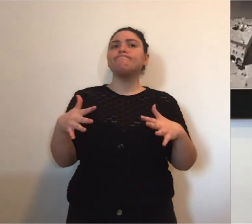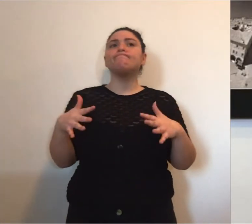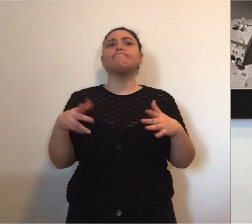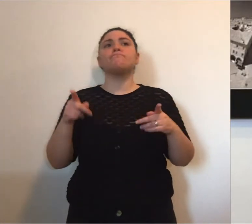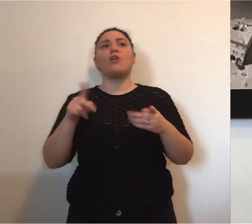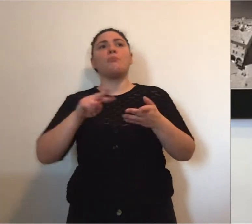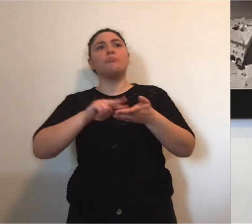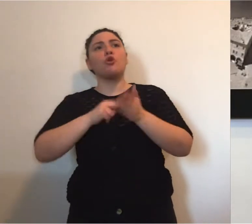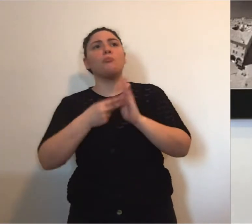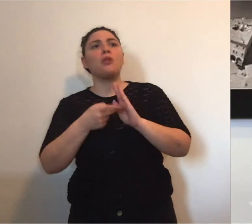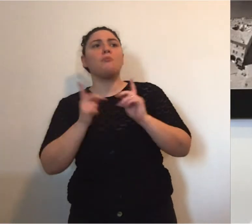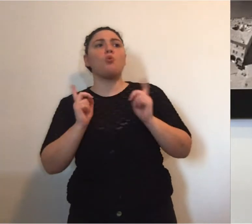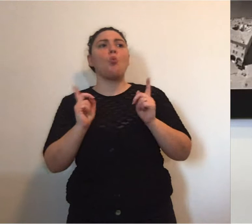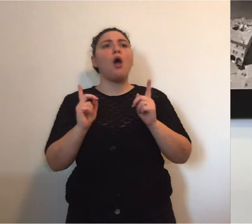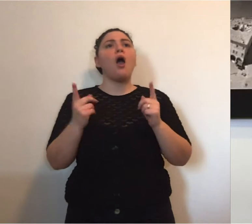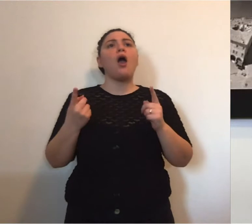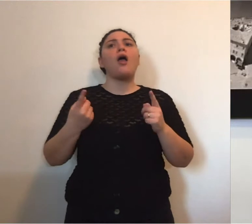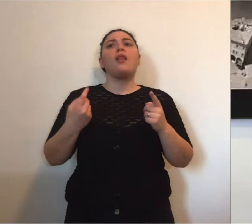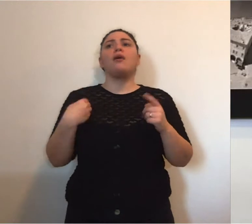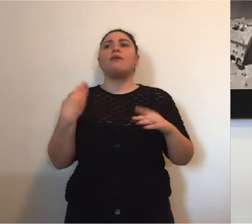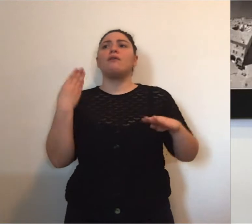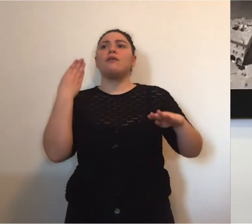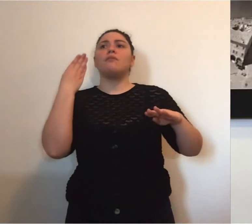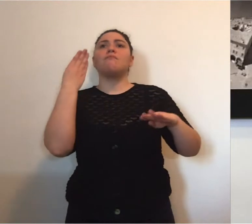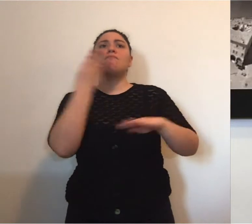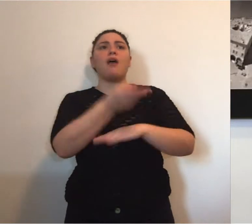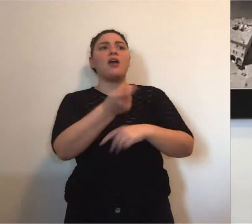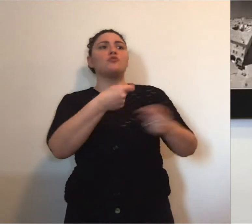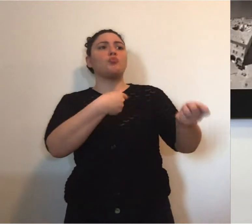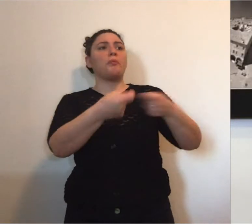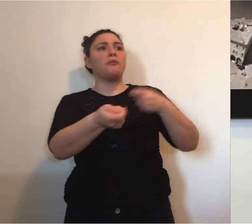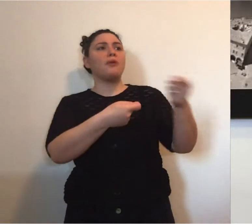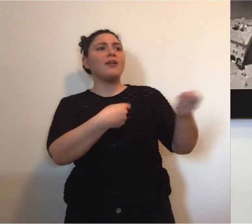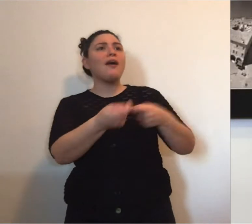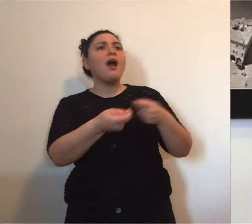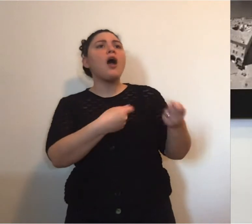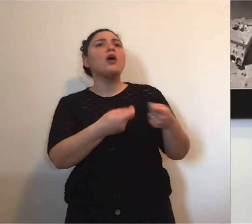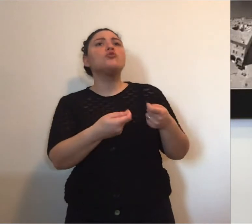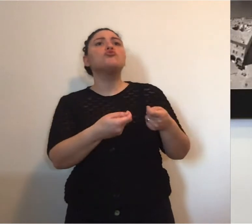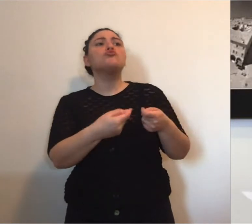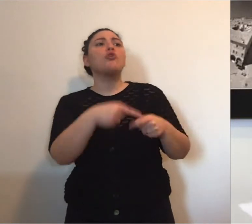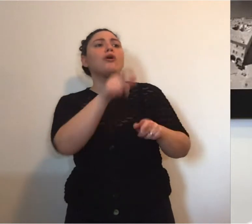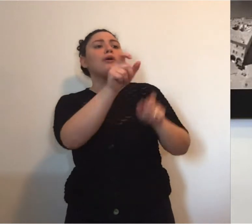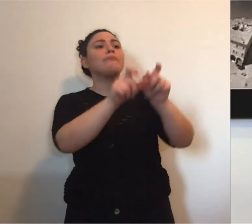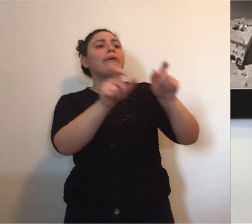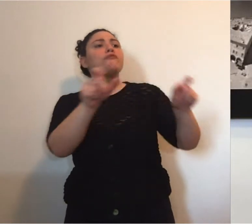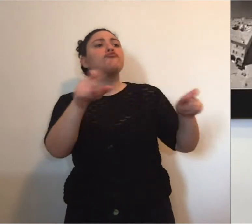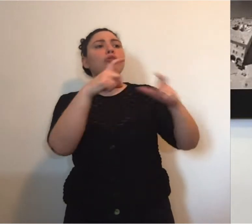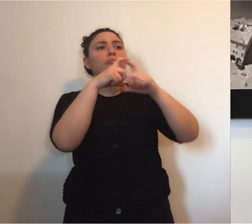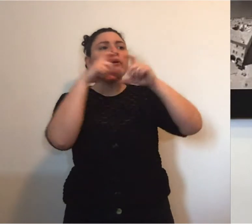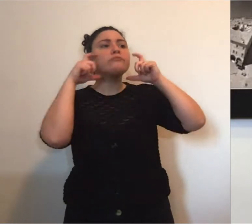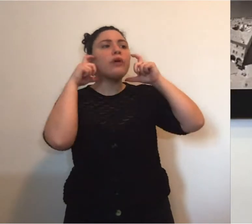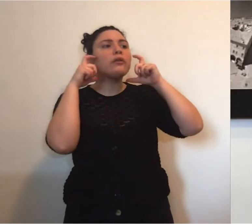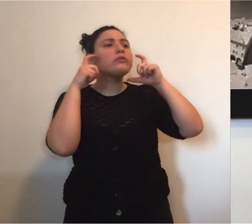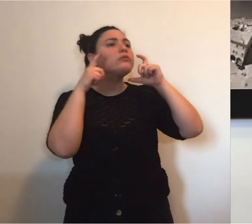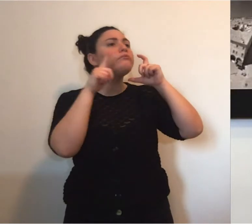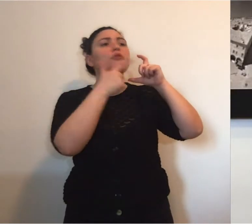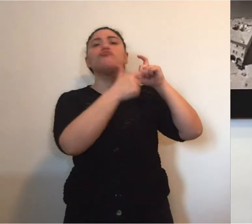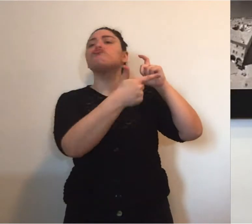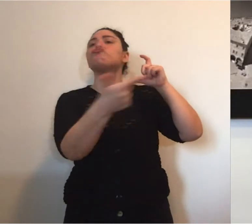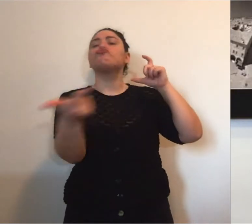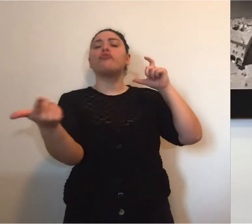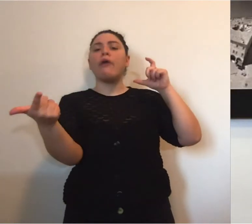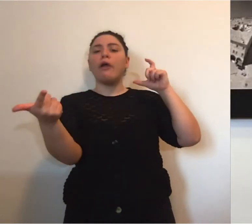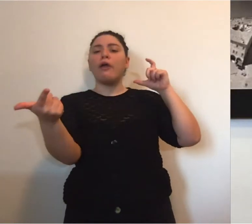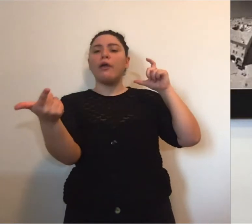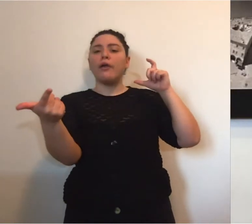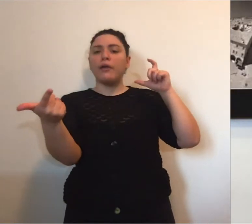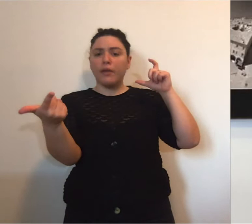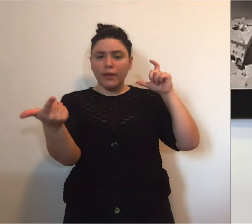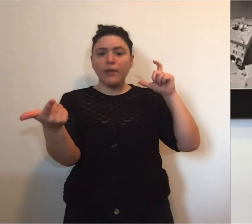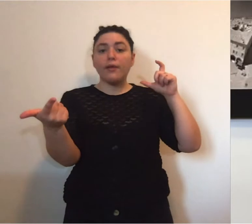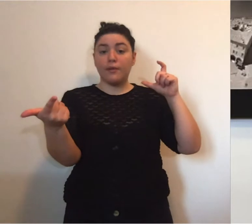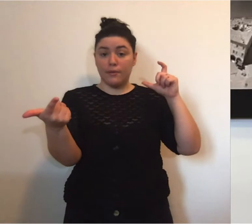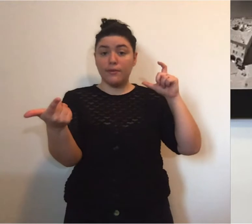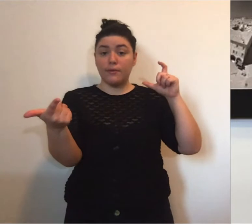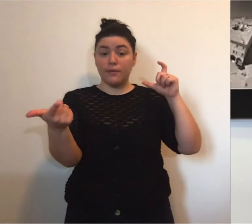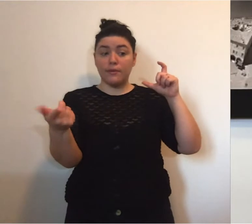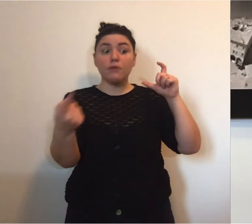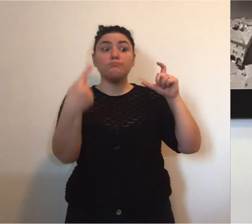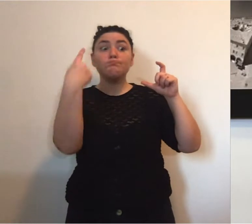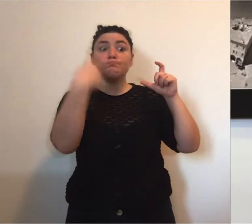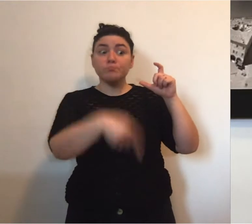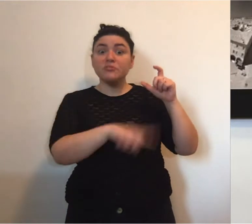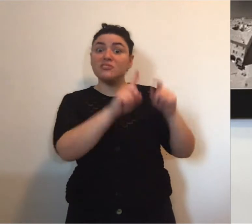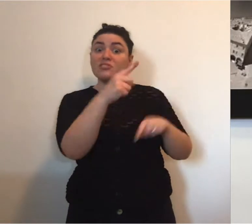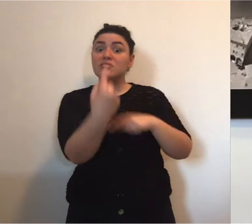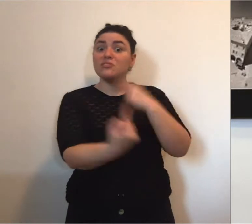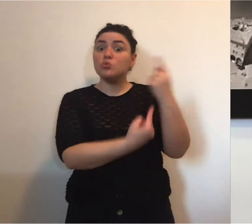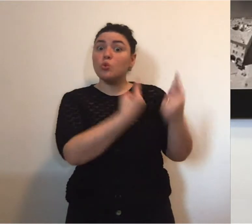segnalato abbiamo un problema quando andiamo a fare la spesa perché ci sono persone che non indossano la mascherina, in